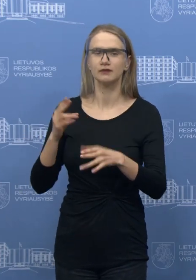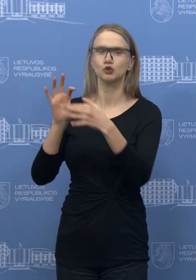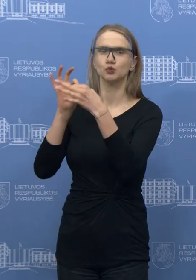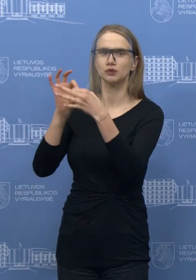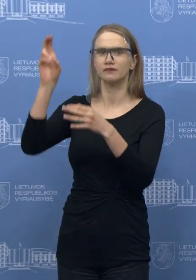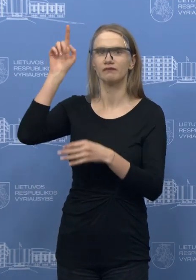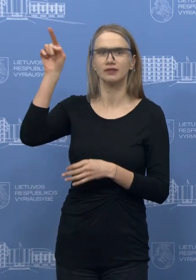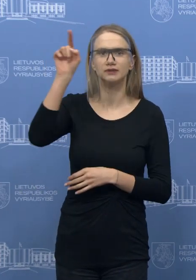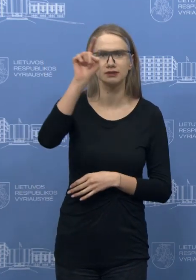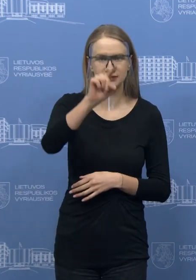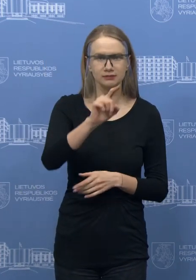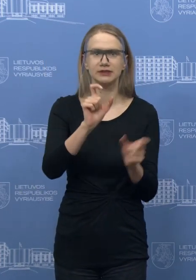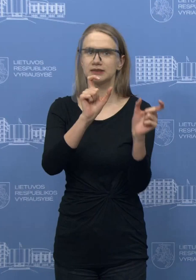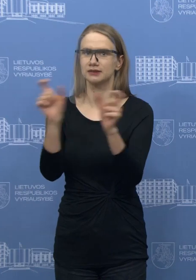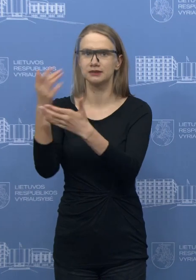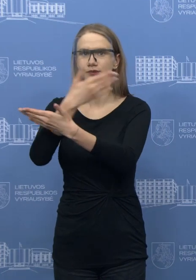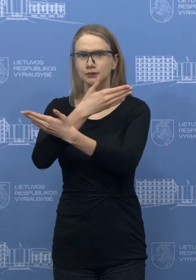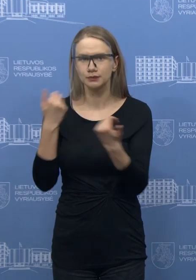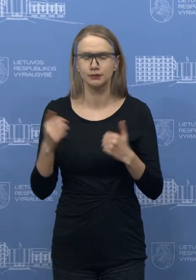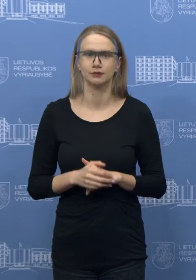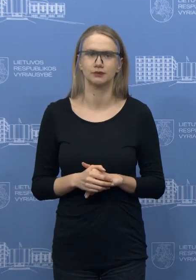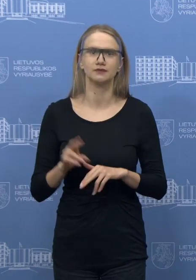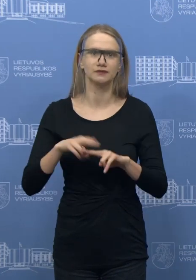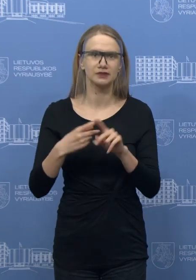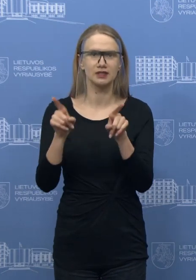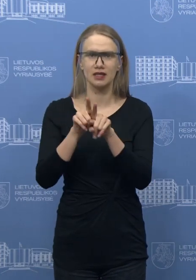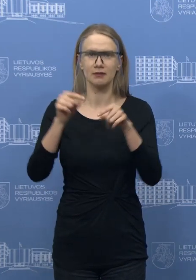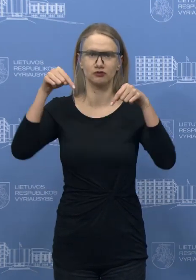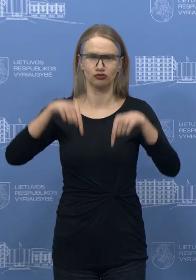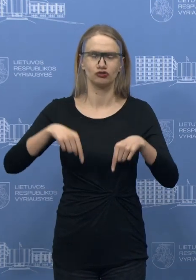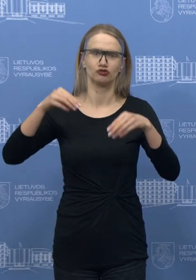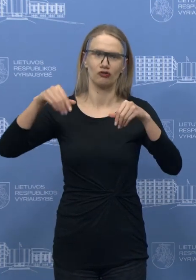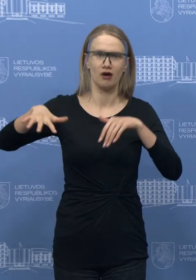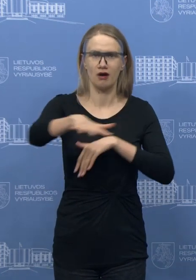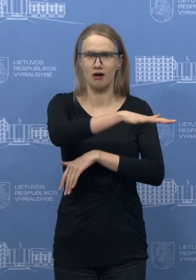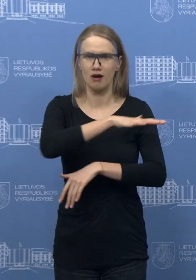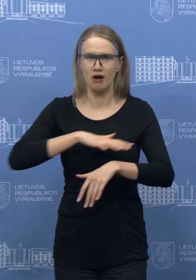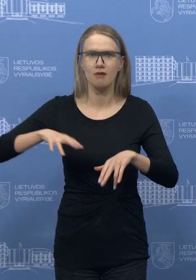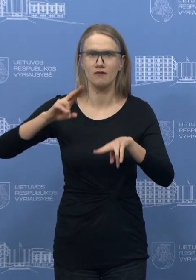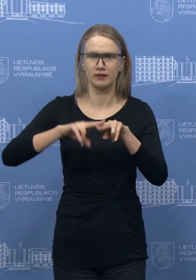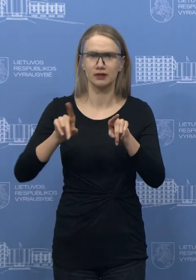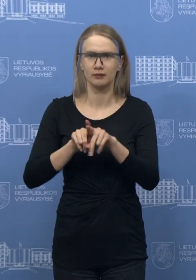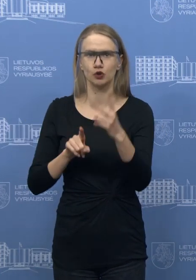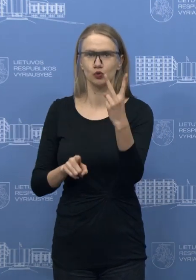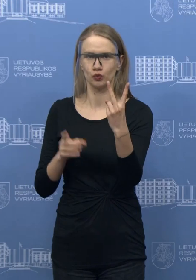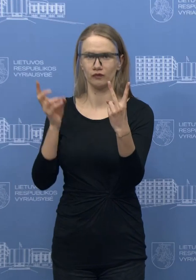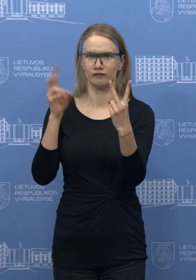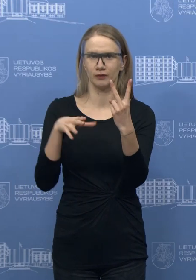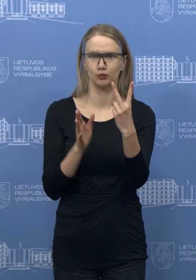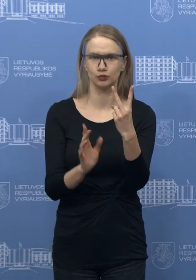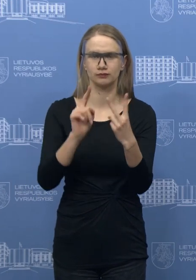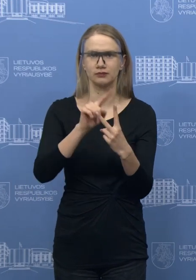netaiko karantinų režimo. Likiai taip pat kalbant apie sausumos punktus, paliekame tik tai du. Vienas